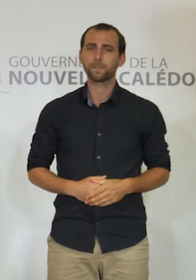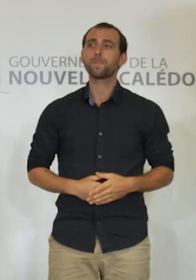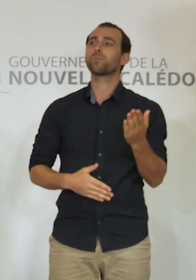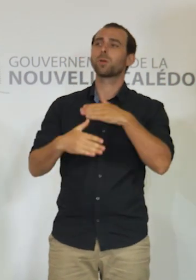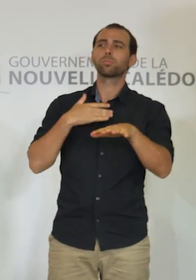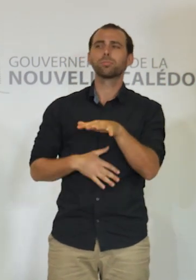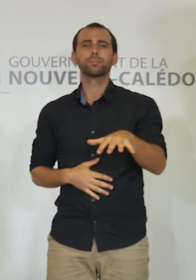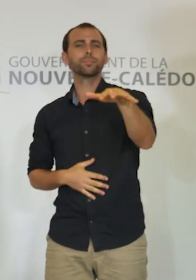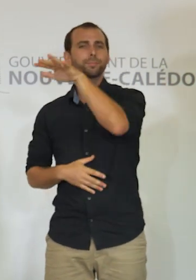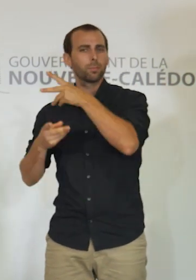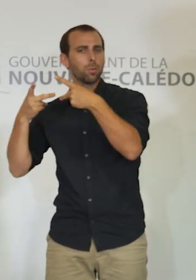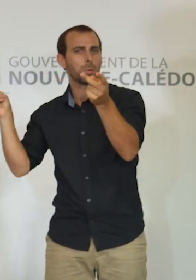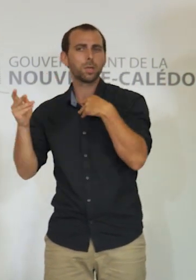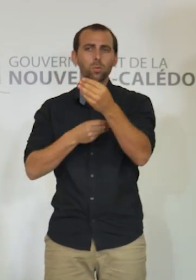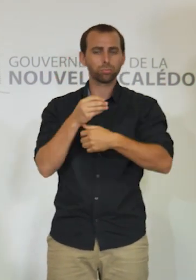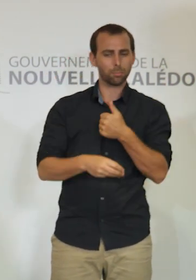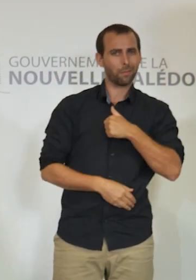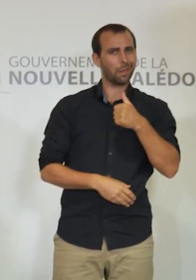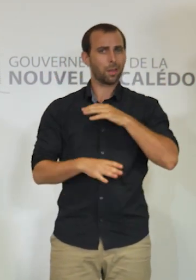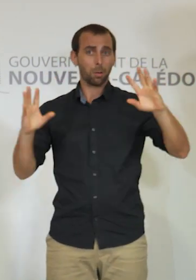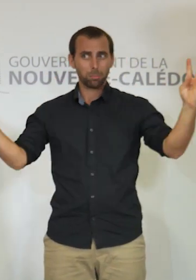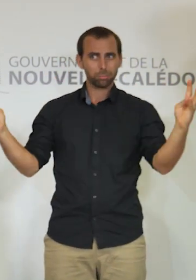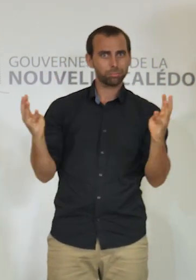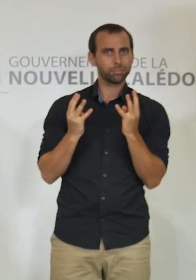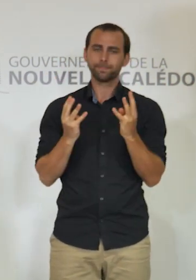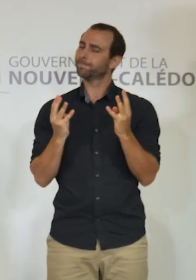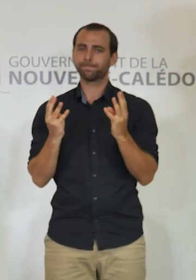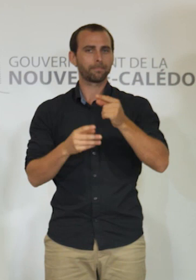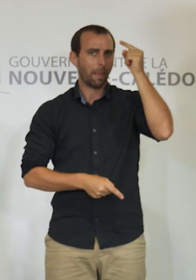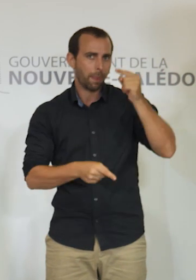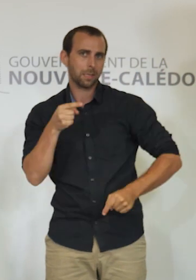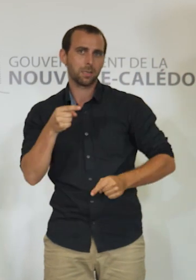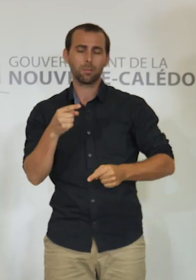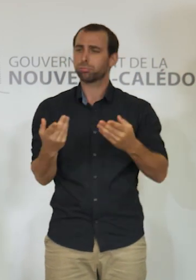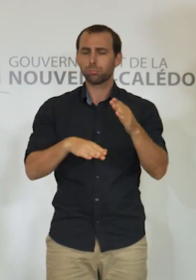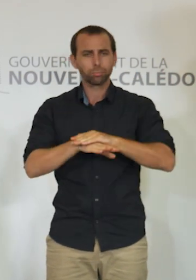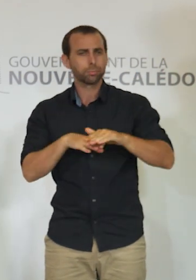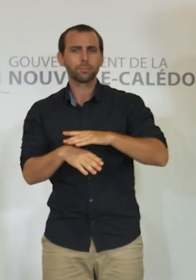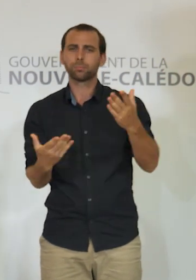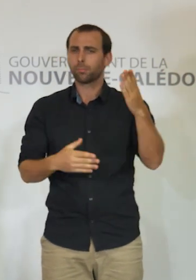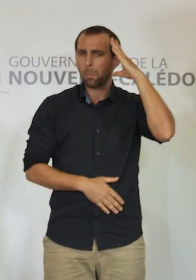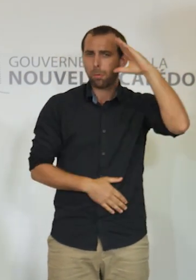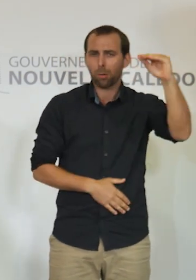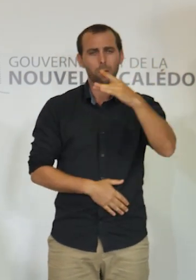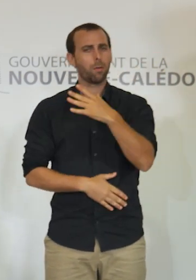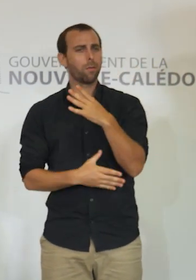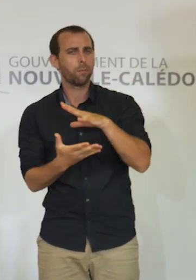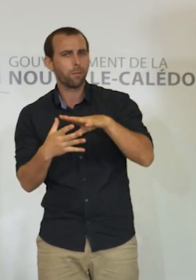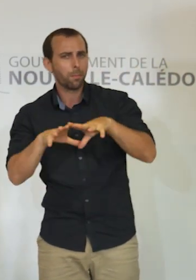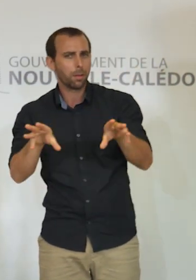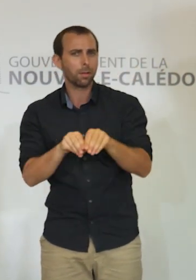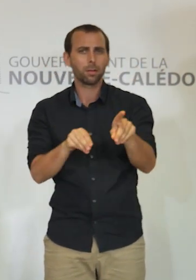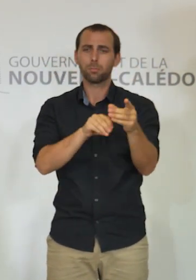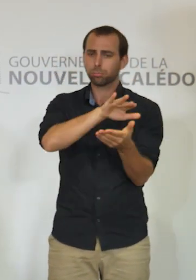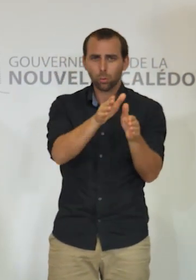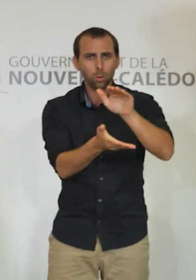demeurent pour le moment interdits, quelle qu'en soit la raison, professionnelle, familiale, coutumière ou religieuse, qui auraient pu